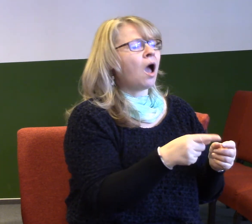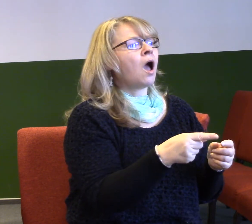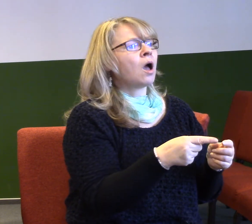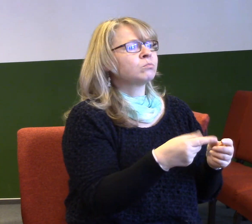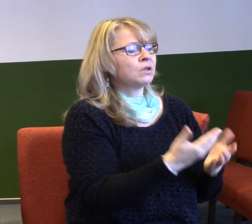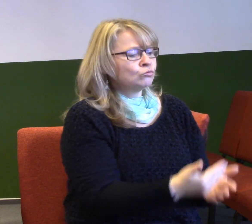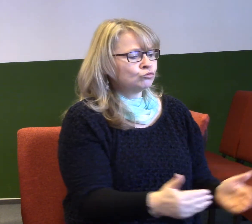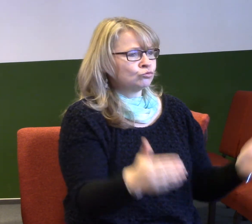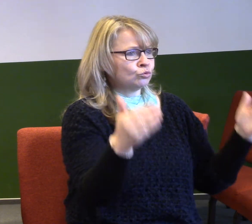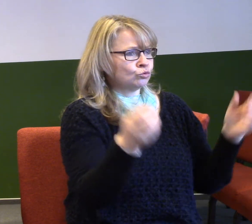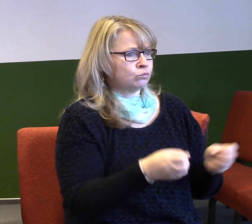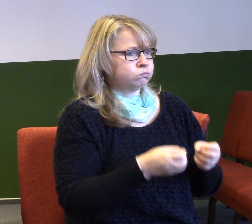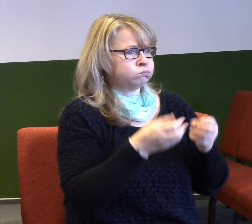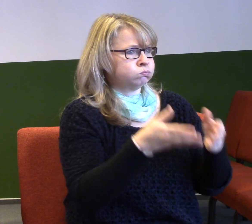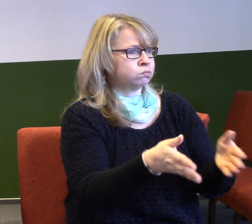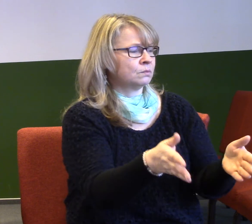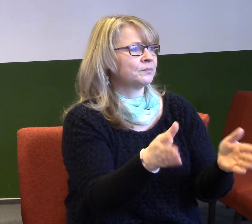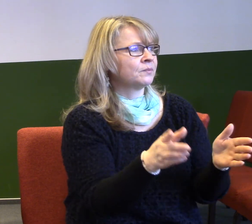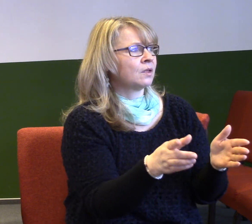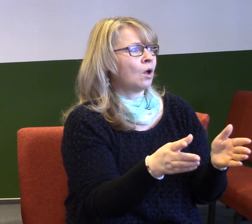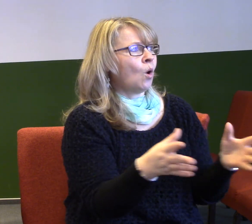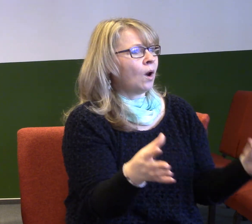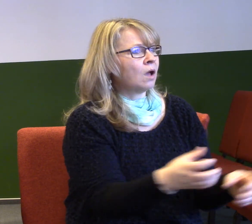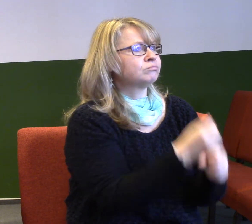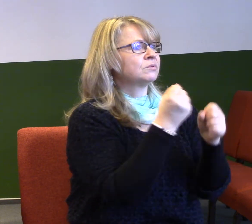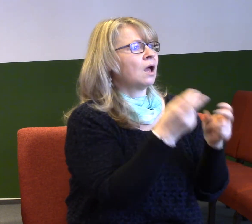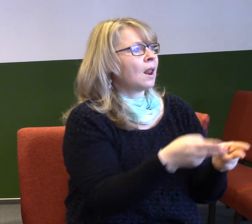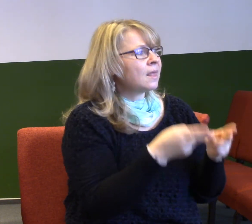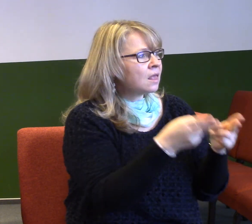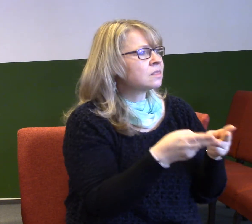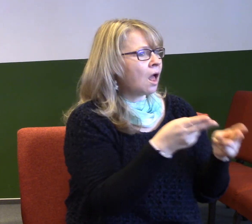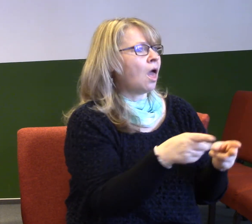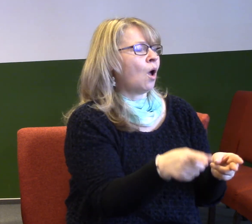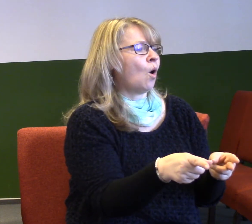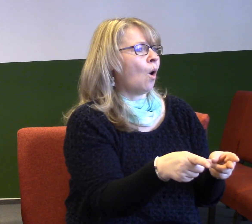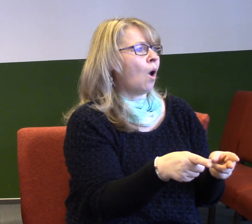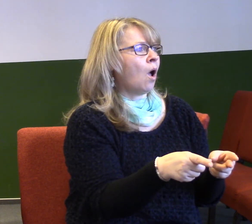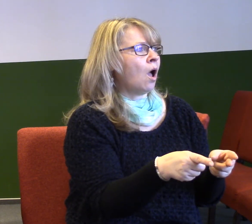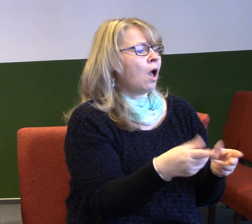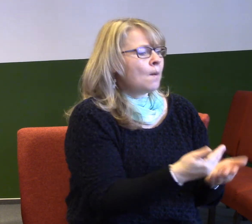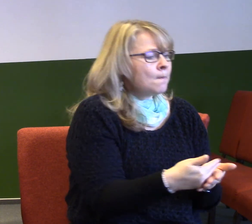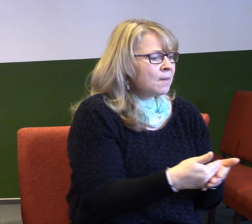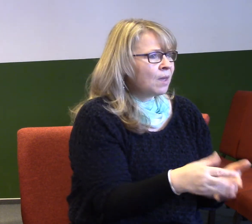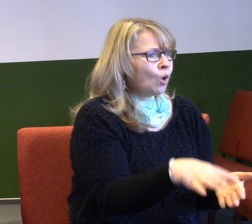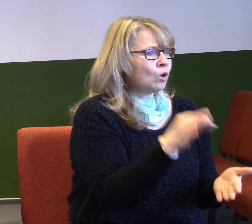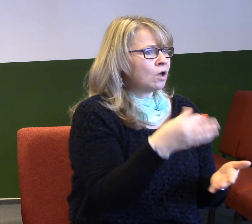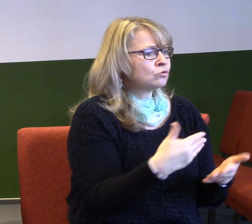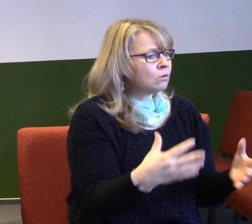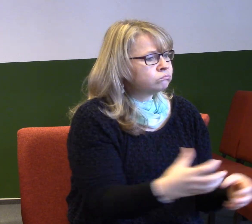všechno, pak tam přiběhali, když tam řešila faránová dcera, co budeme teďka s tím miminkem dělat? Hned se nájno vynořila